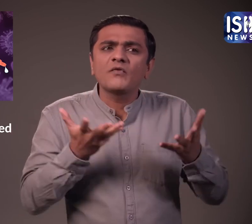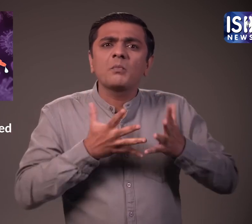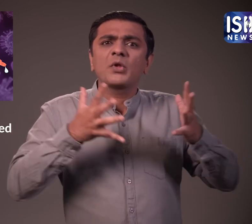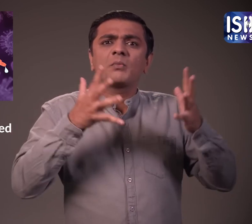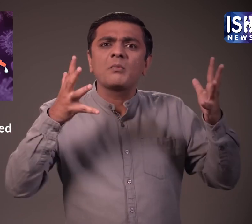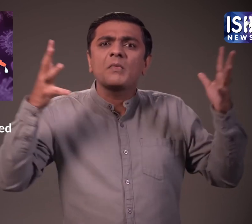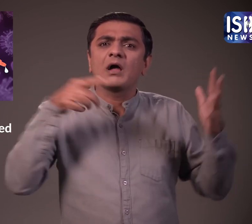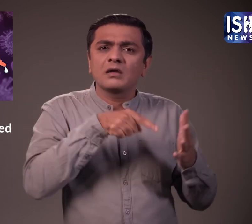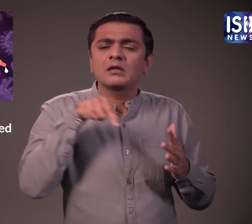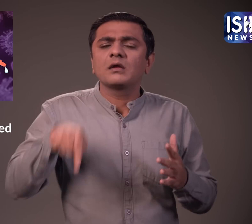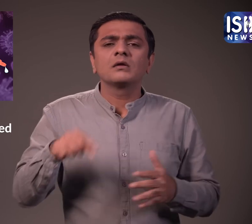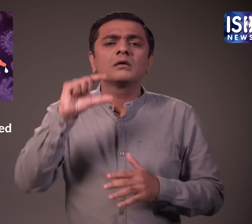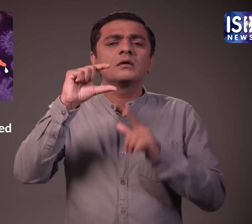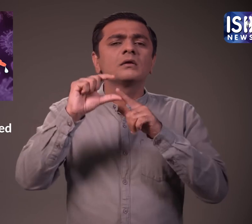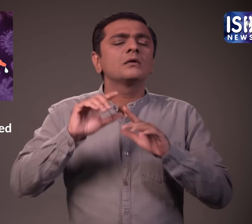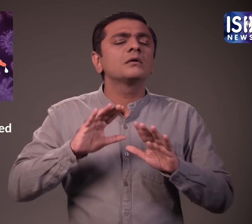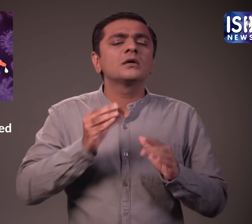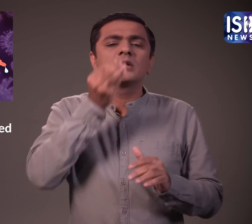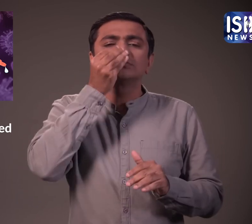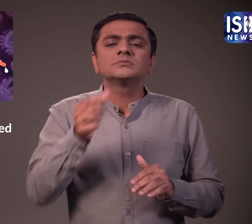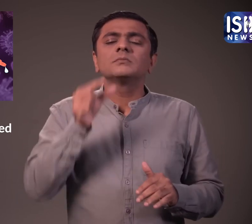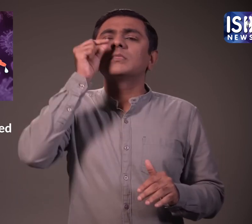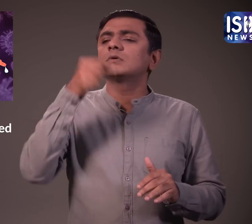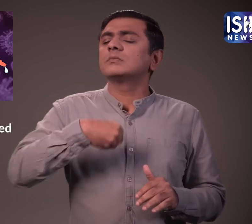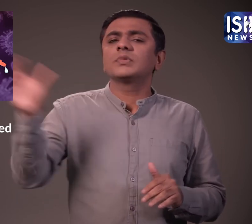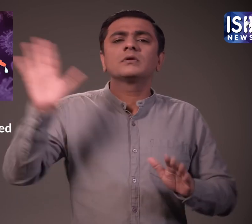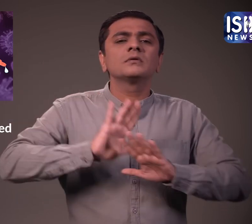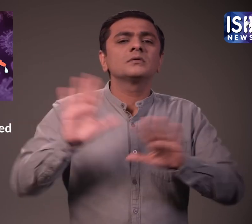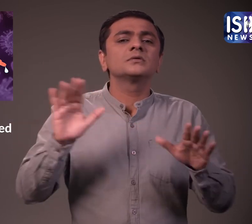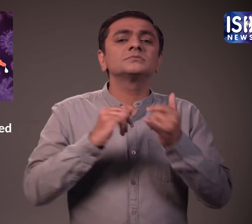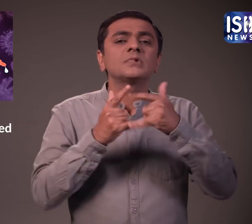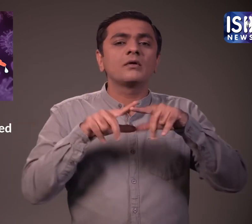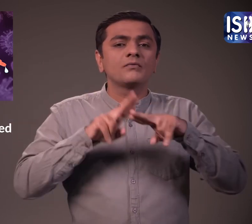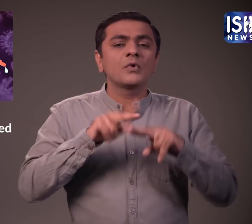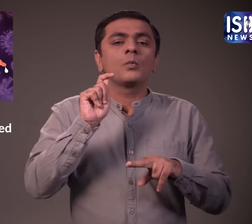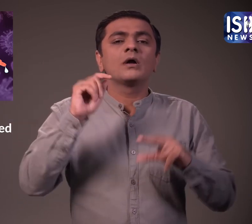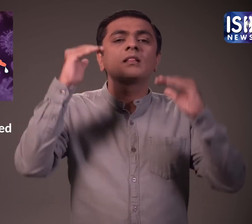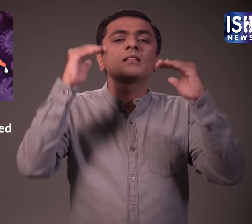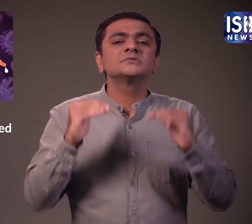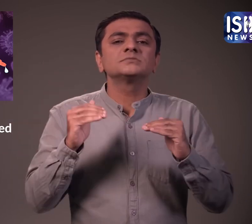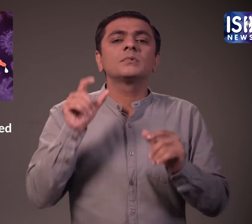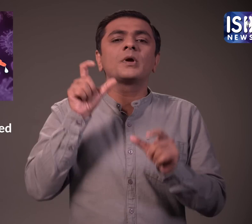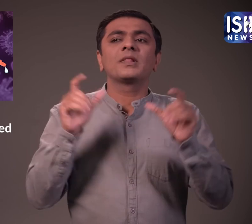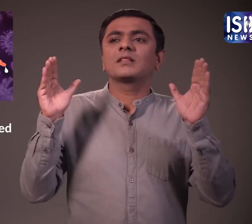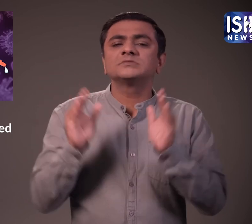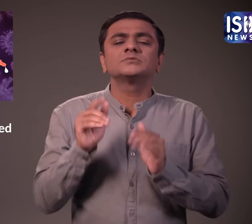प्रशिक्षित लोगों की भी आवशक्ता थी नेजल टीका फाइदमन है क्योंकि इसे कम श्रम शक्ती की आवशक्ता होगी